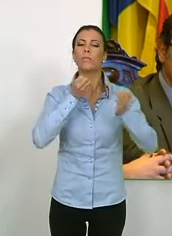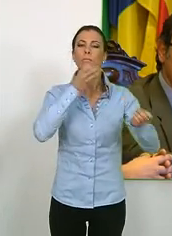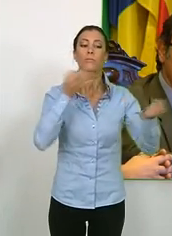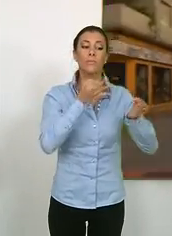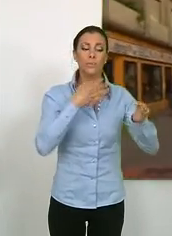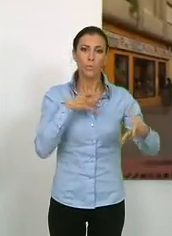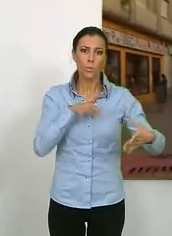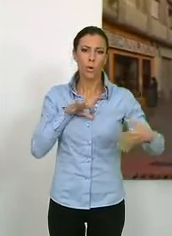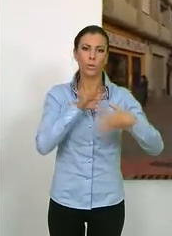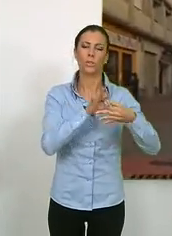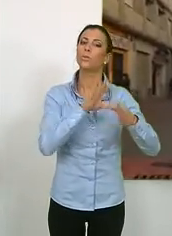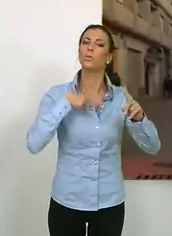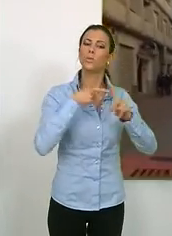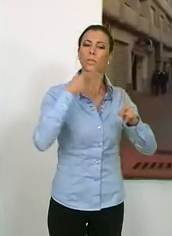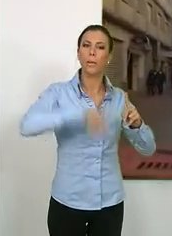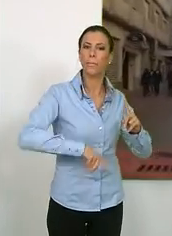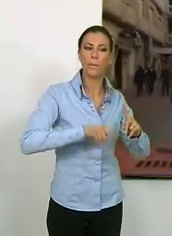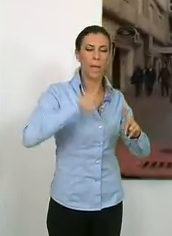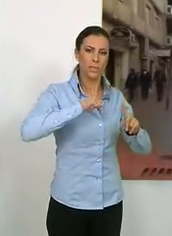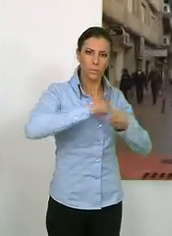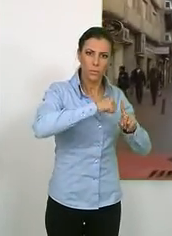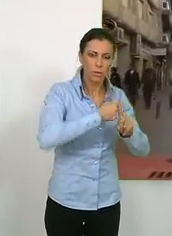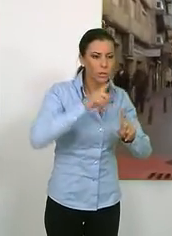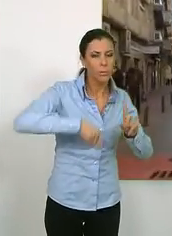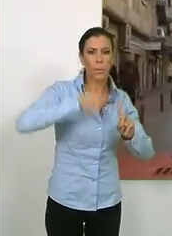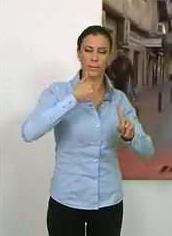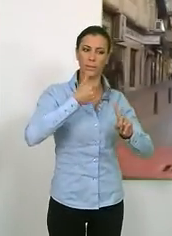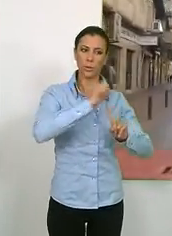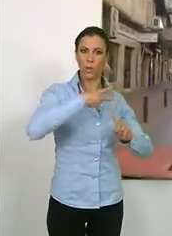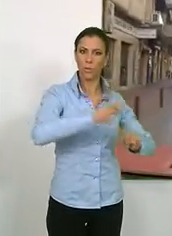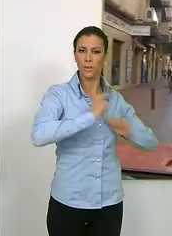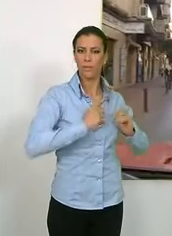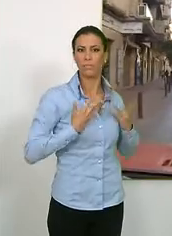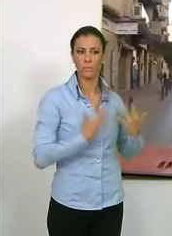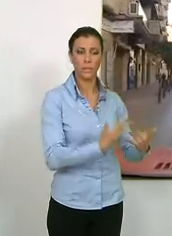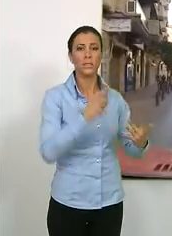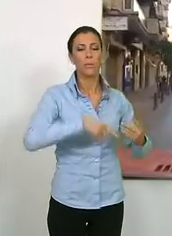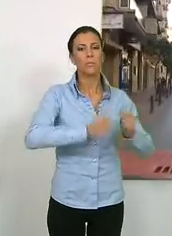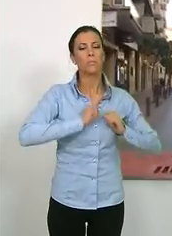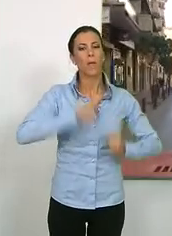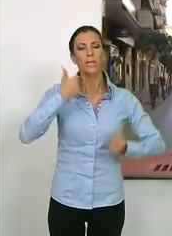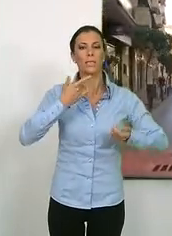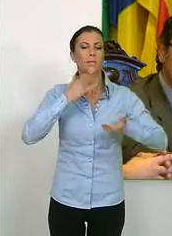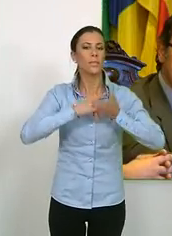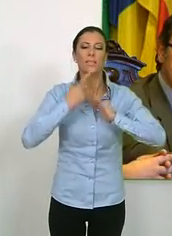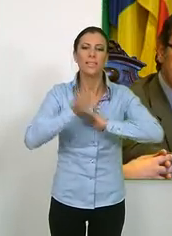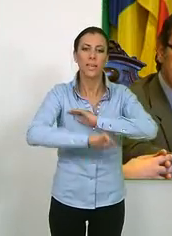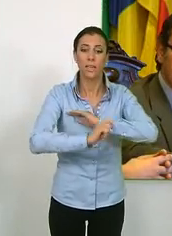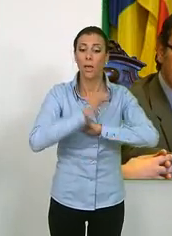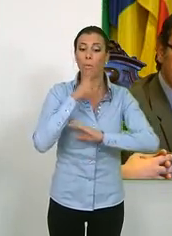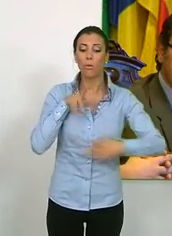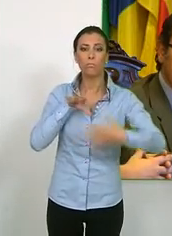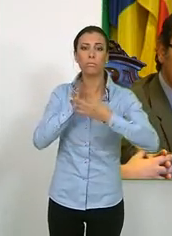cohesión servirá para presionar con mejor resultado y para plantear estrategias que, desde el sector